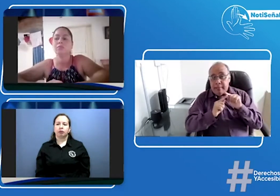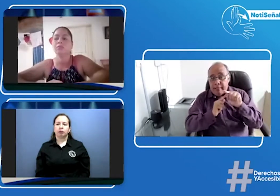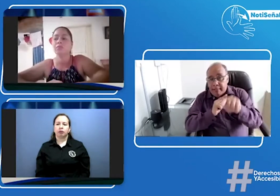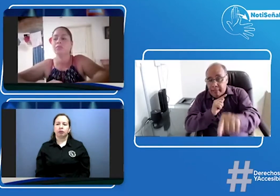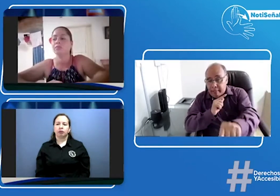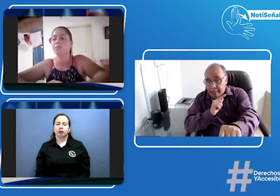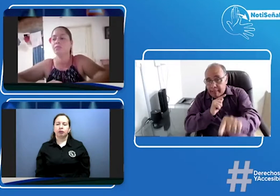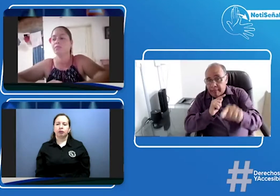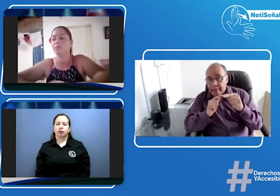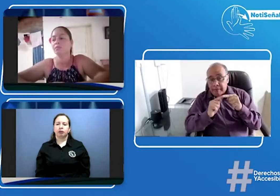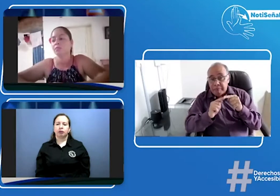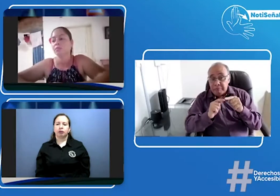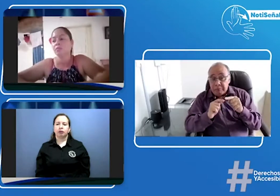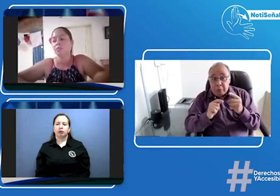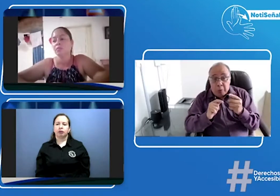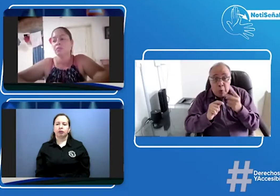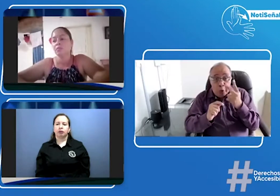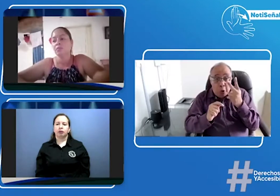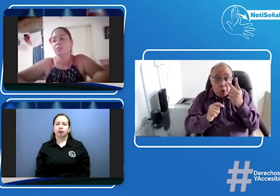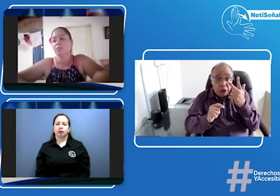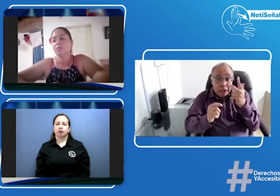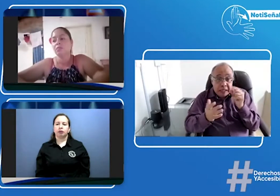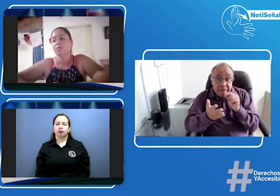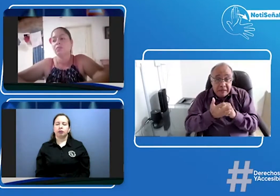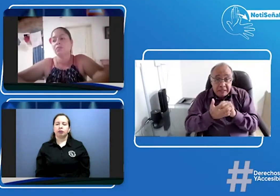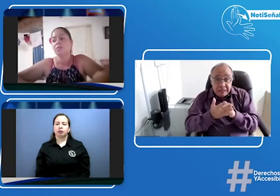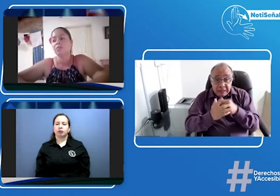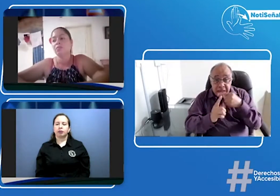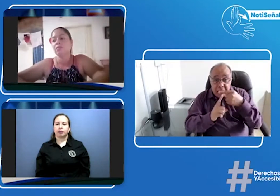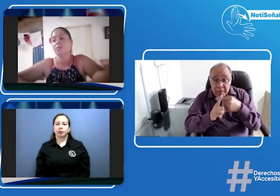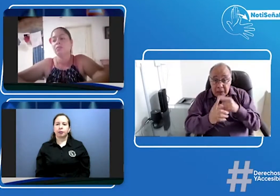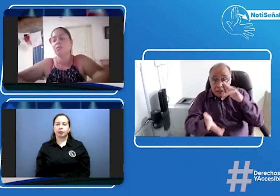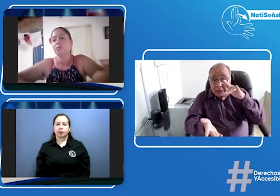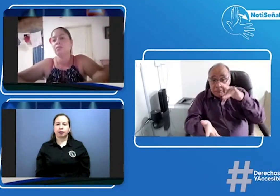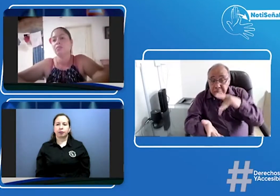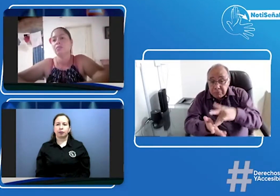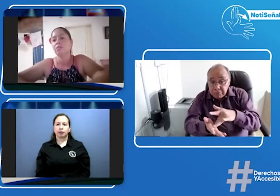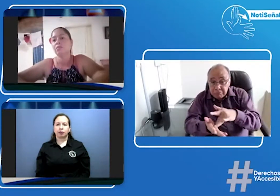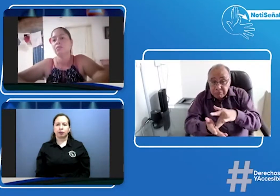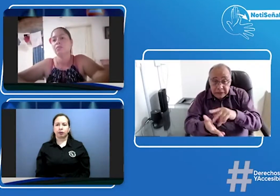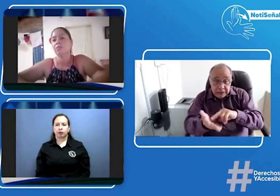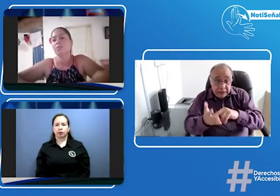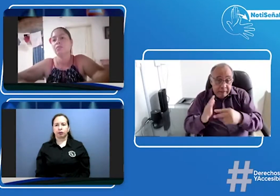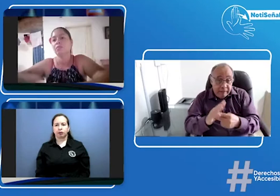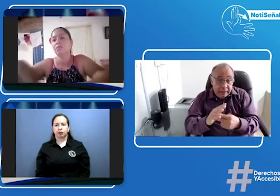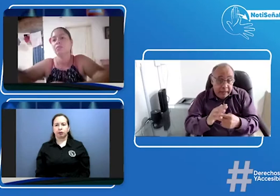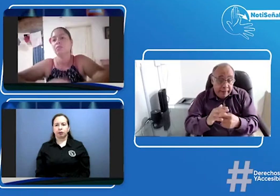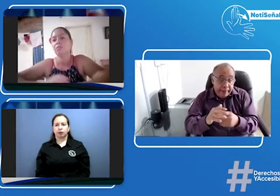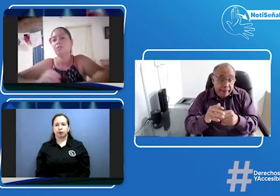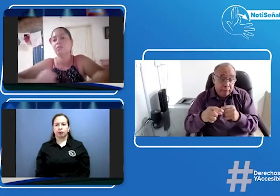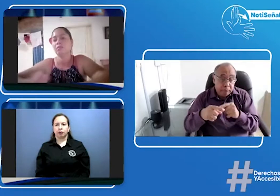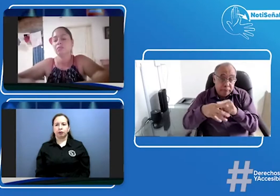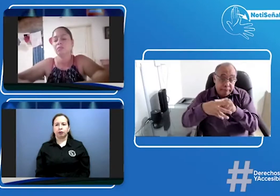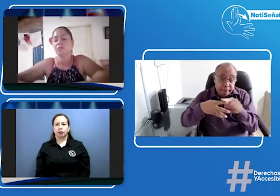por esa misma situación probablemente van como dos tres veces al mes porque